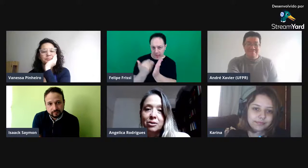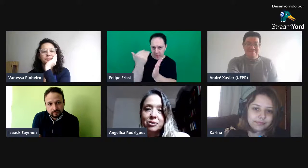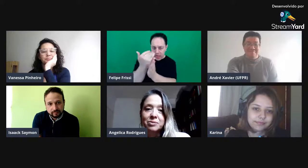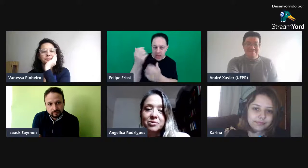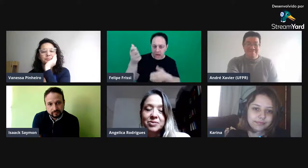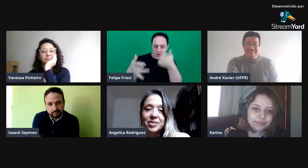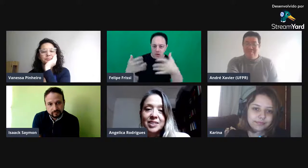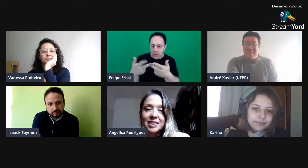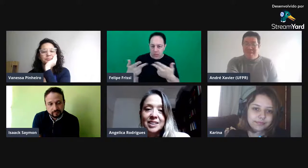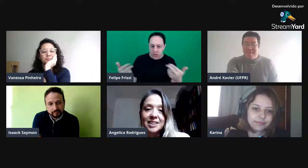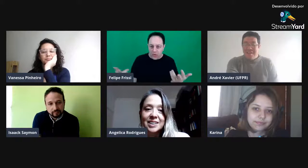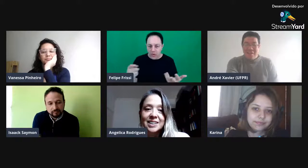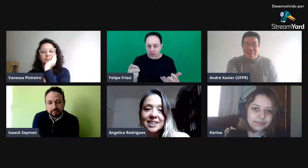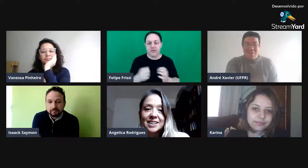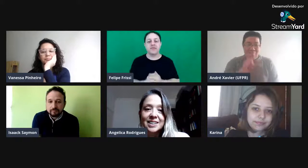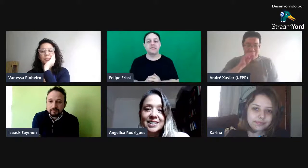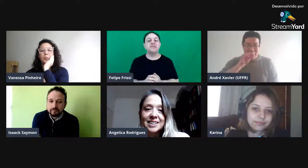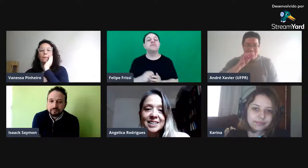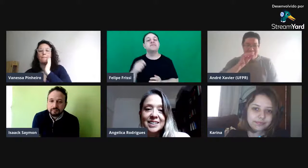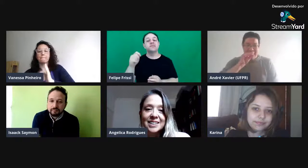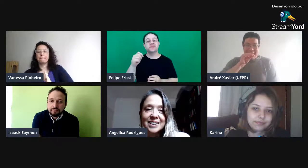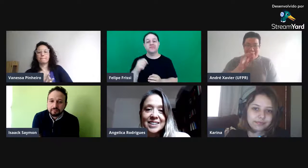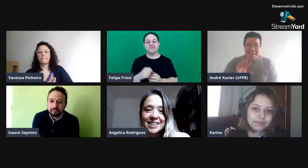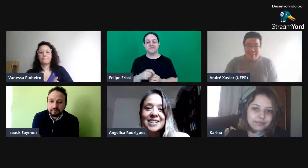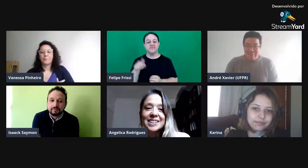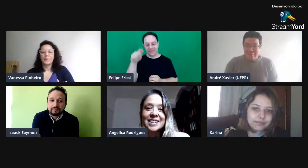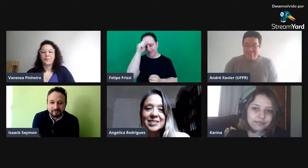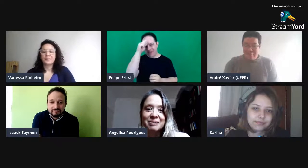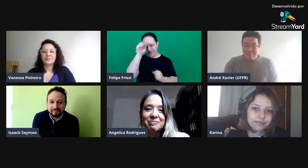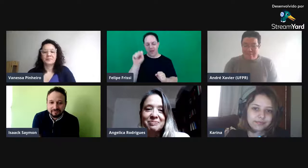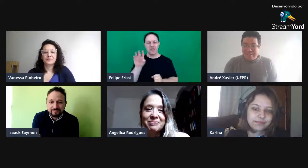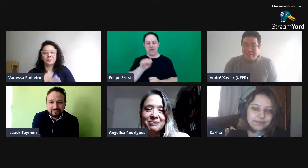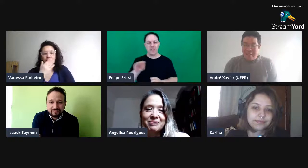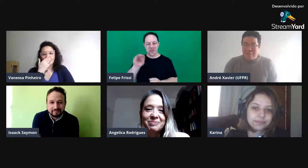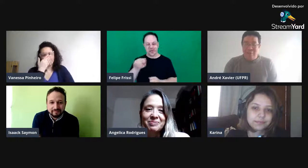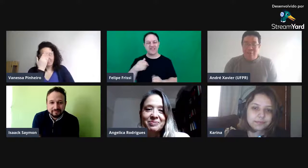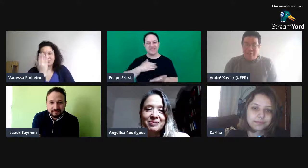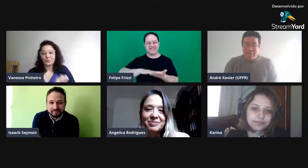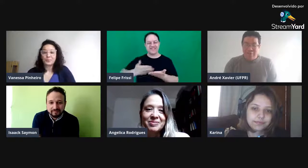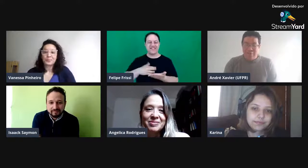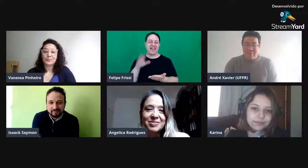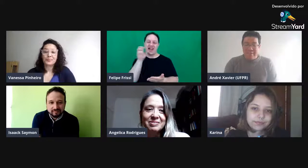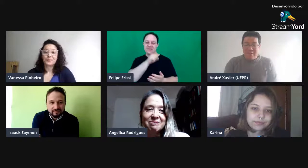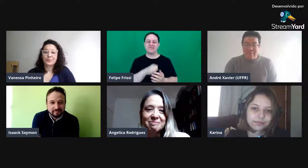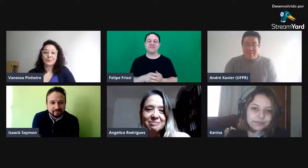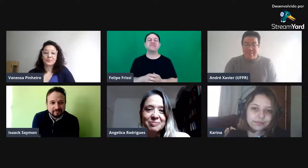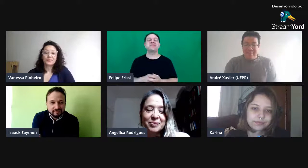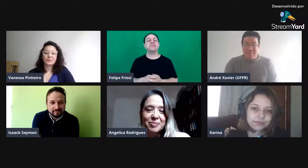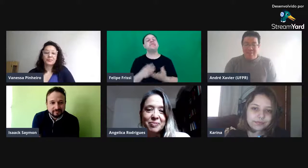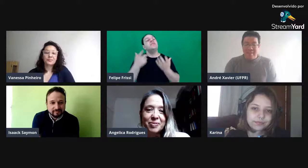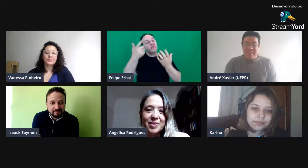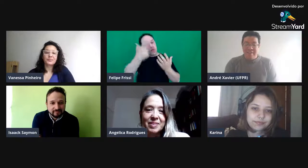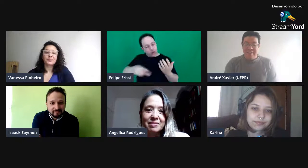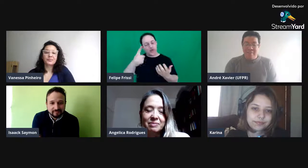algo. Eu vou falar, porque aí eu vou fazer mais rápido. Bom, mais uma vez, quero agradecer a Angélica pelo